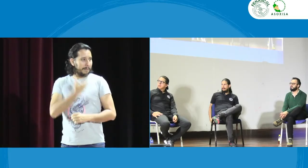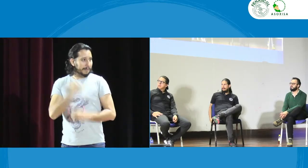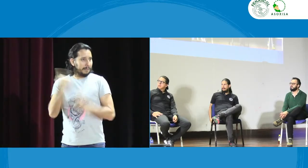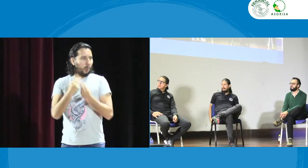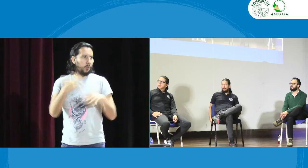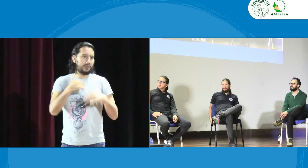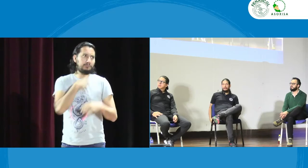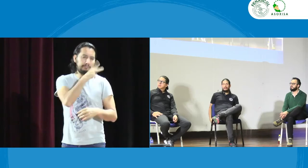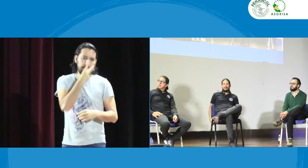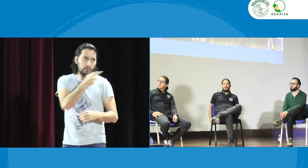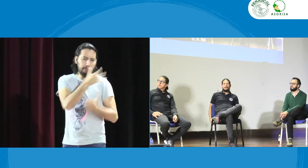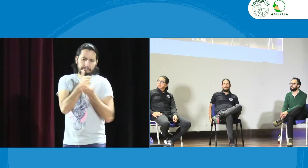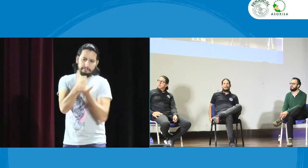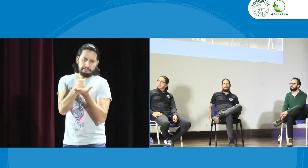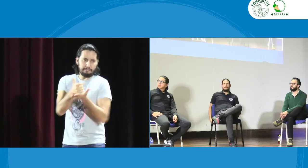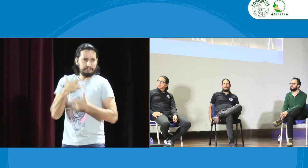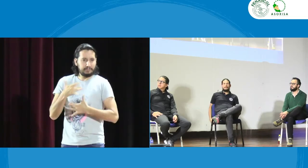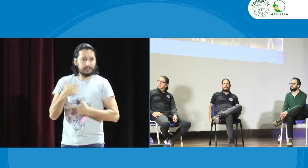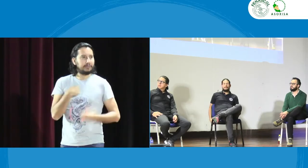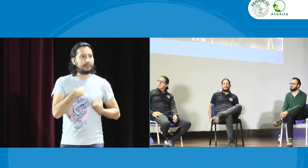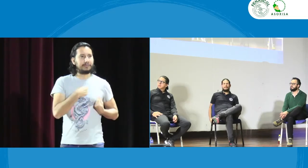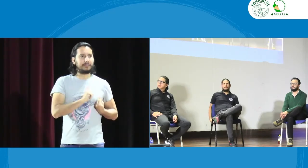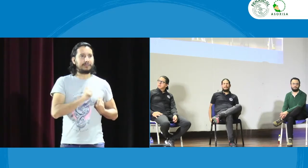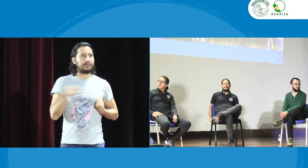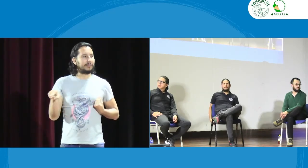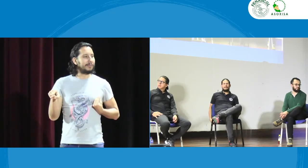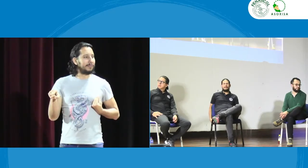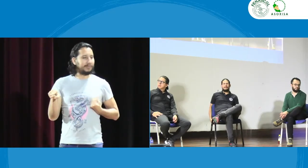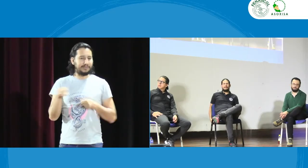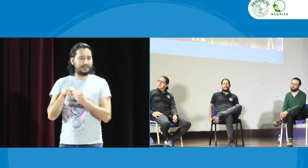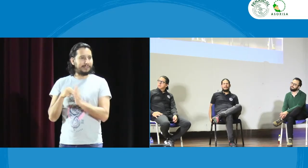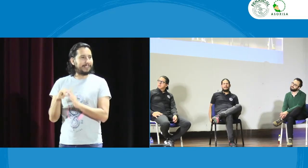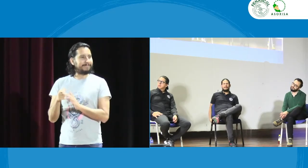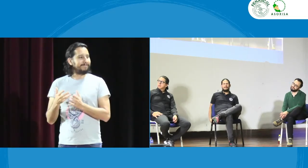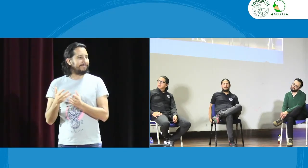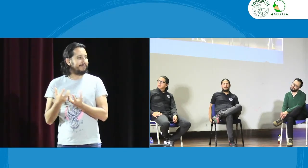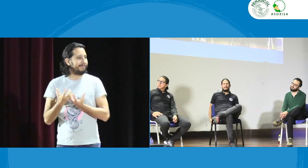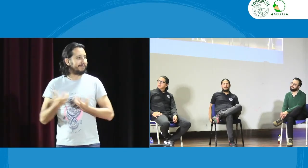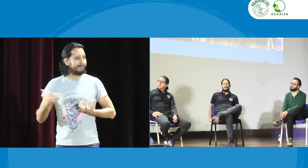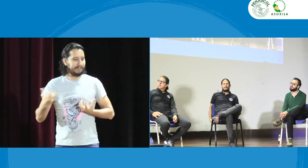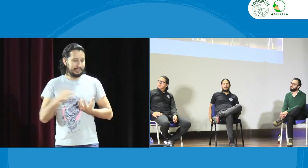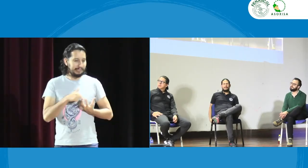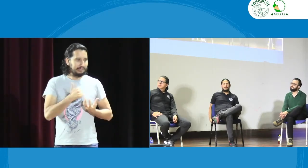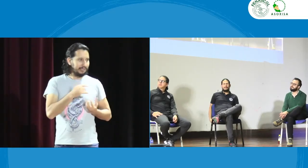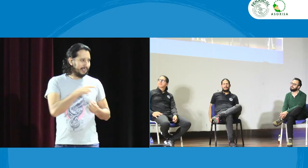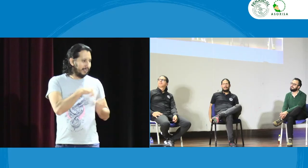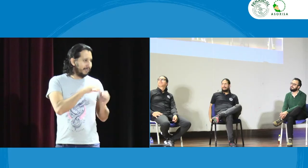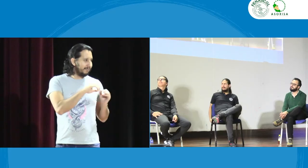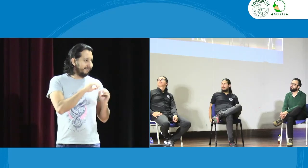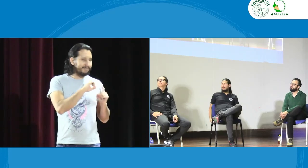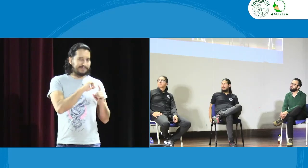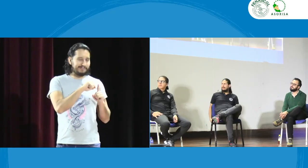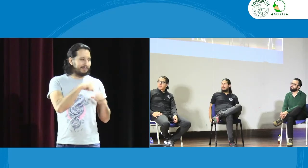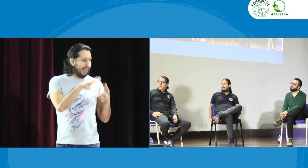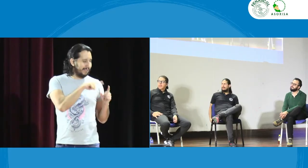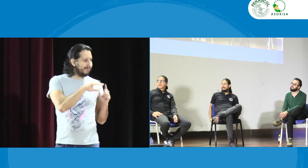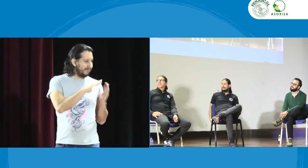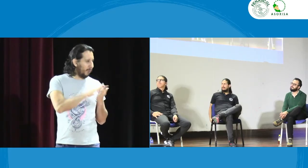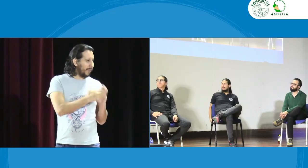de la universidad del valle y otros papás llegaron y no son muy colaboradores con nuestros hijos entonces